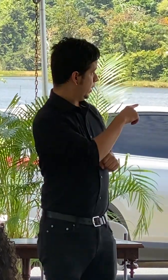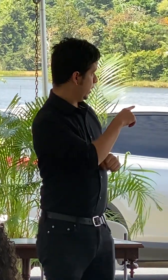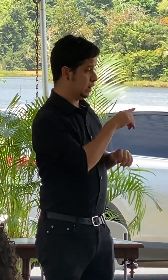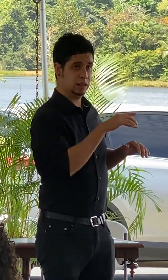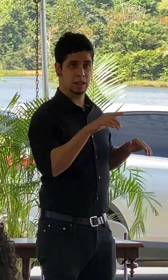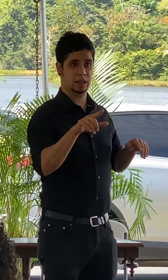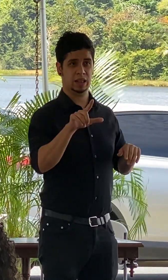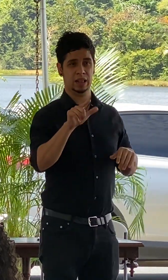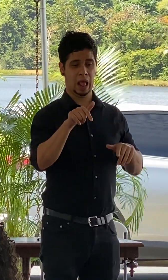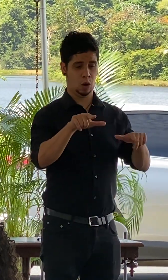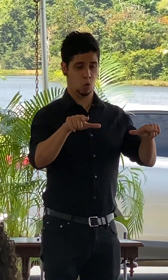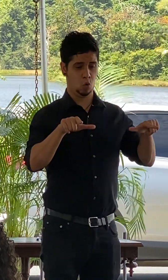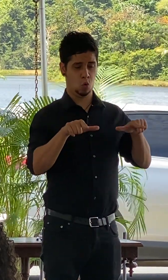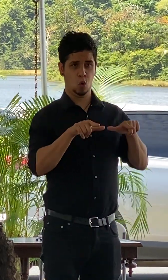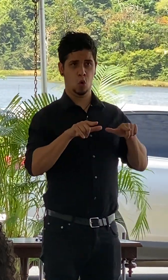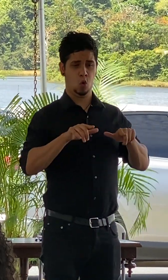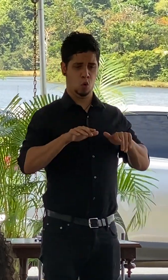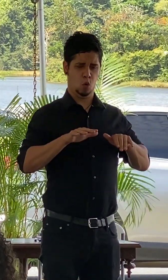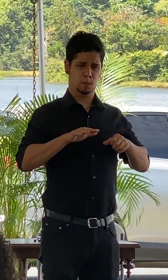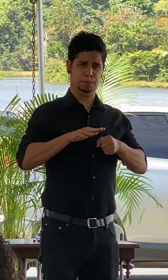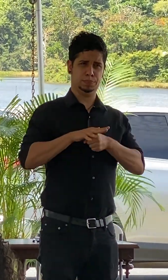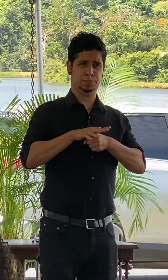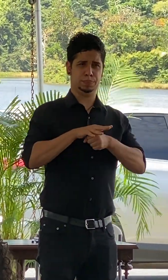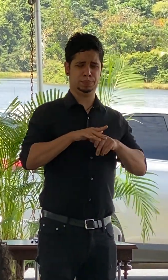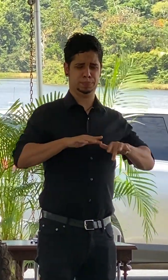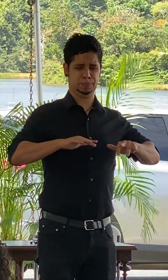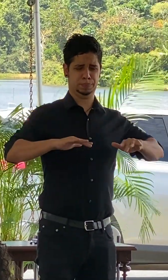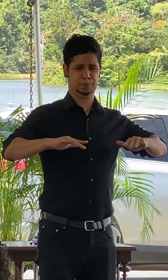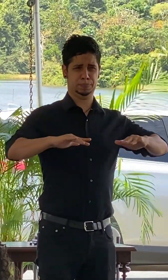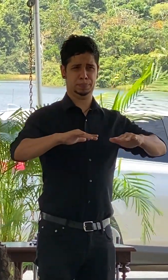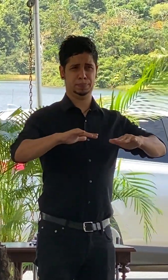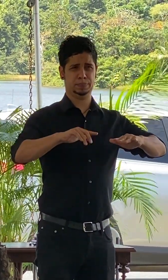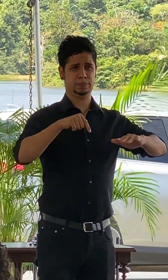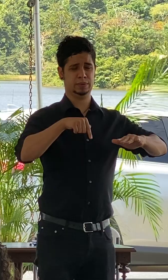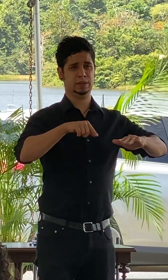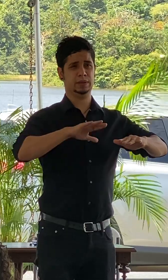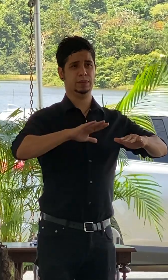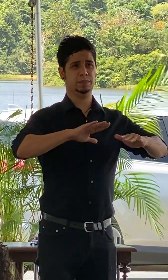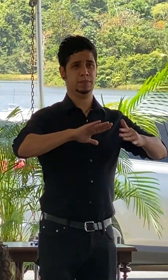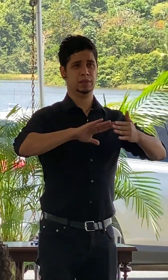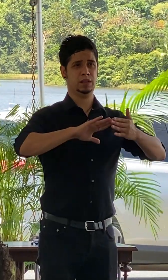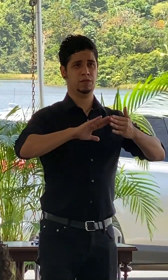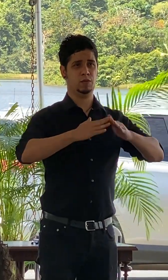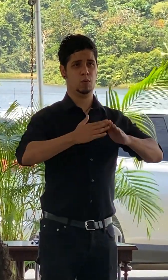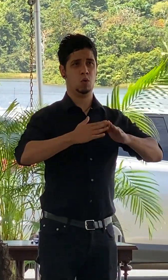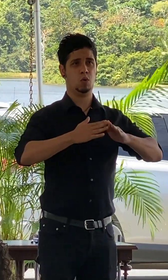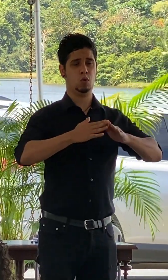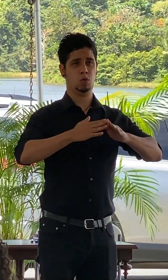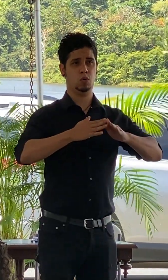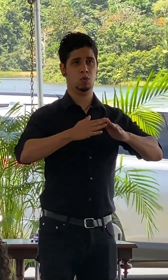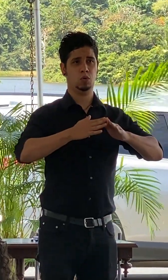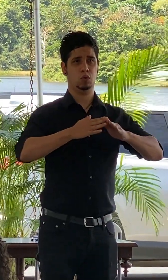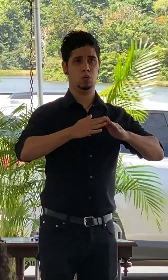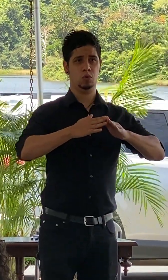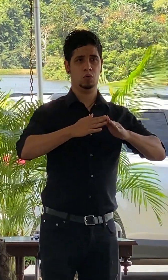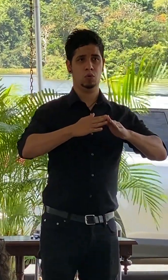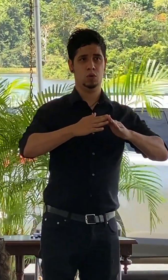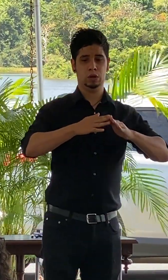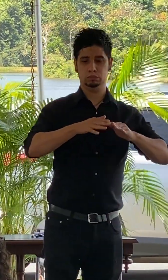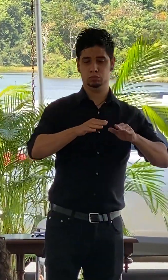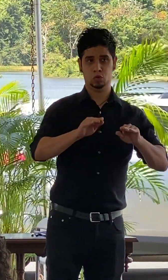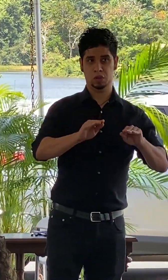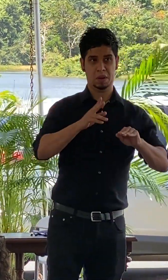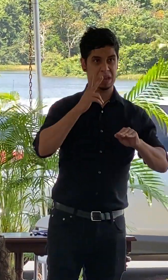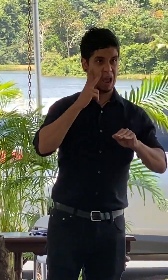donde lo que hoy es un lado lo que es el lago se convirtió en un parque de golf no se veía ni gota de